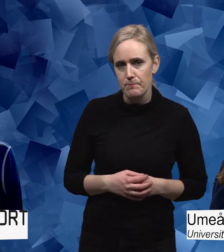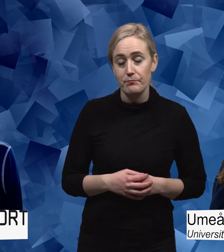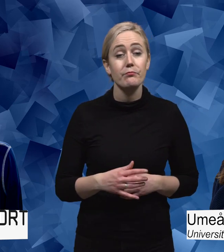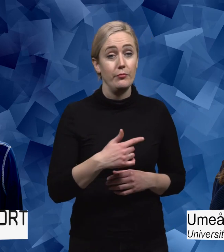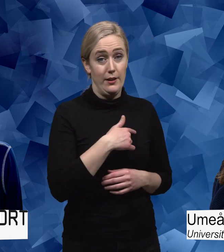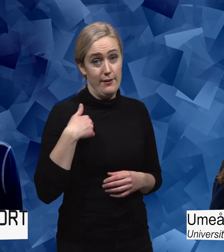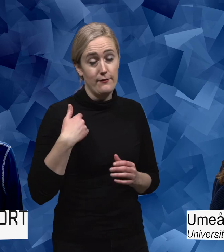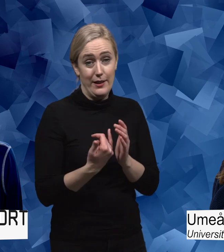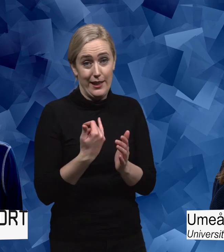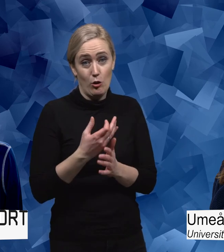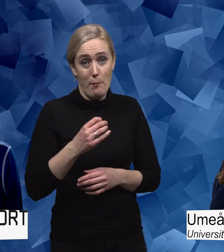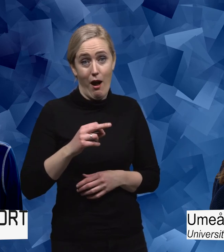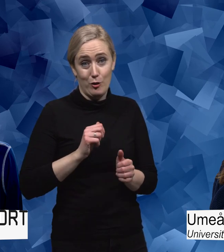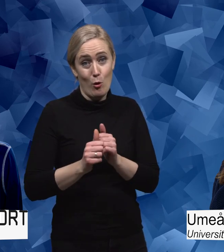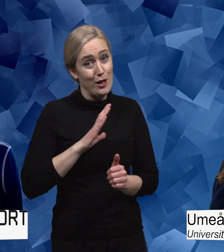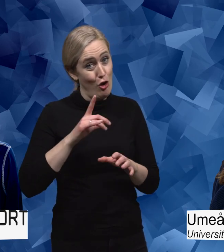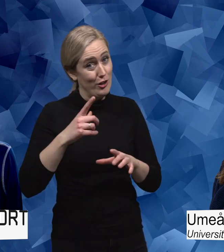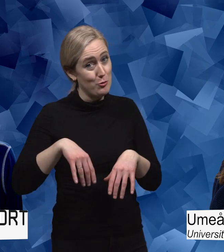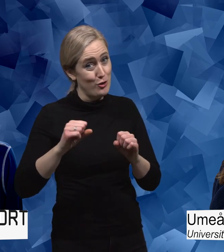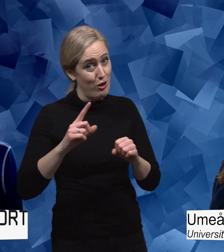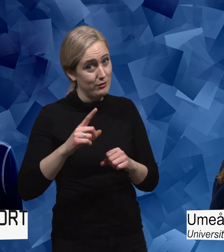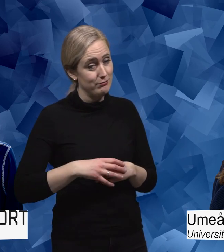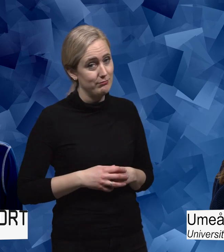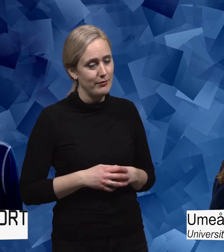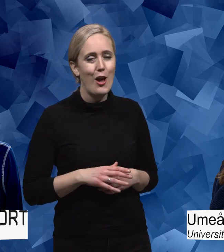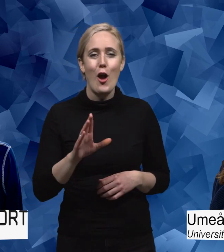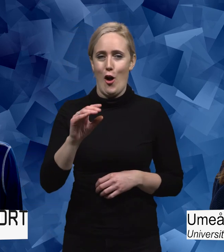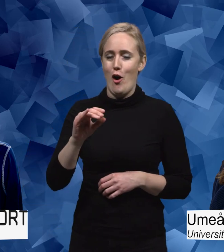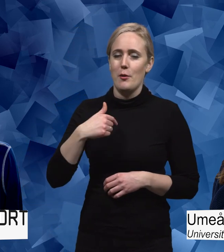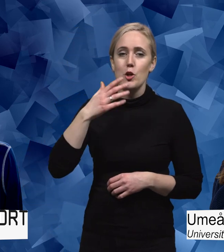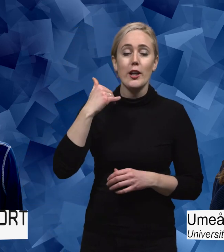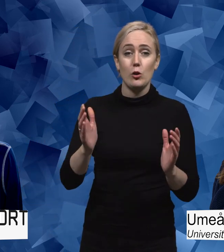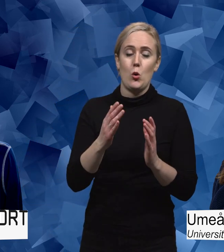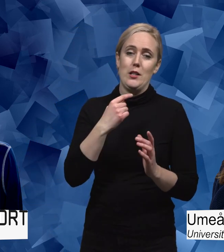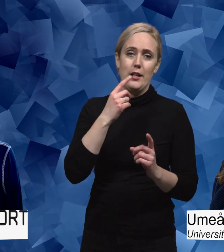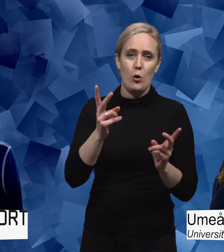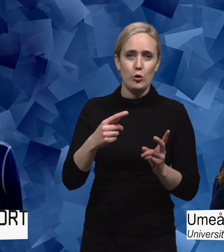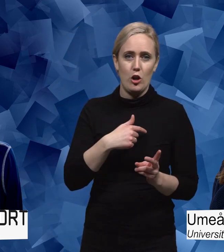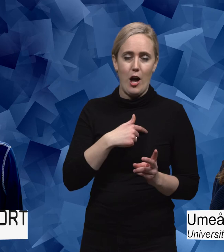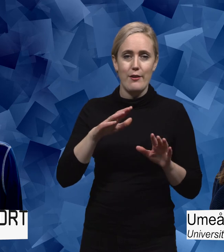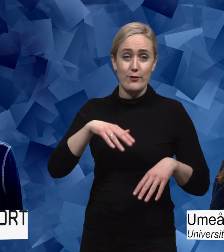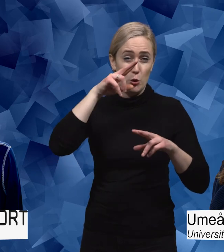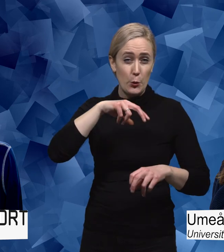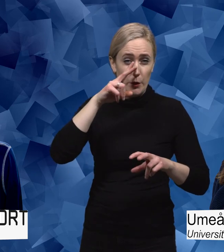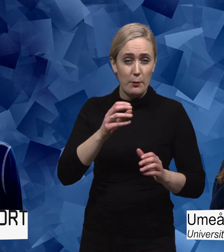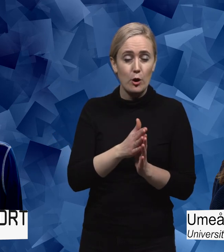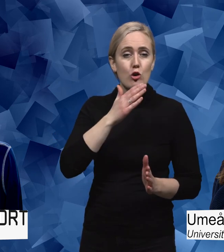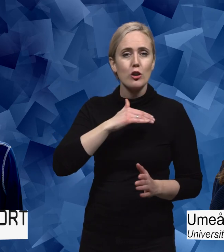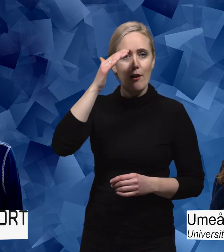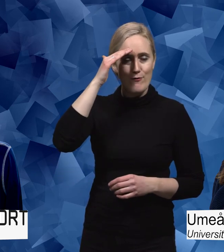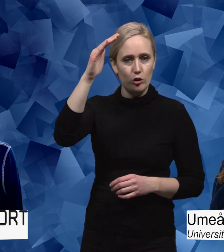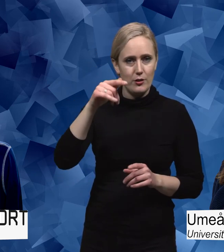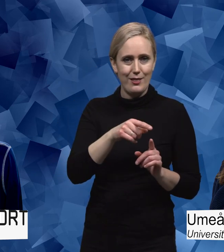Där har ju vi inom parasporten ett uppdrag. Men sen kan jag kort bara säga också att jag gjorde en studie med unga vuxna om